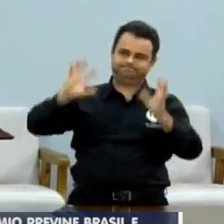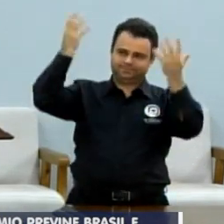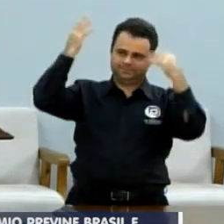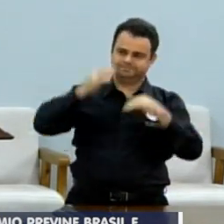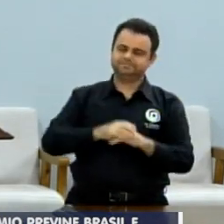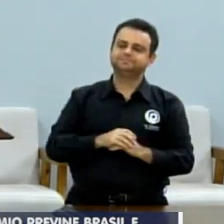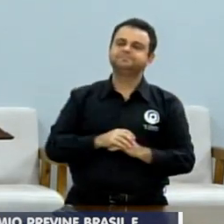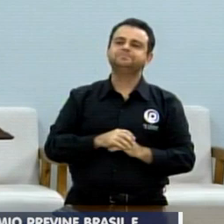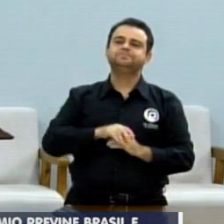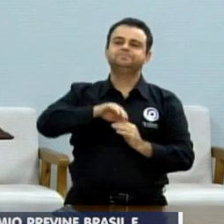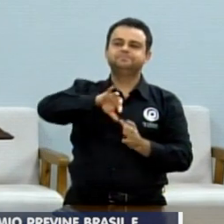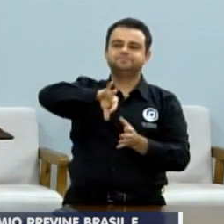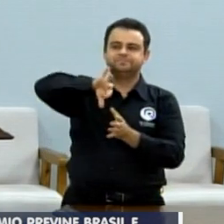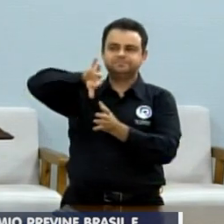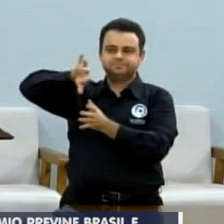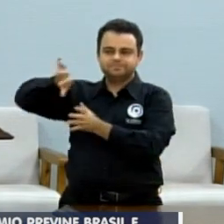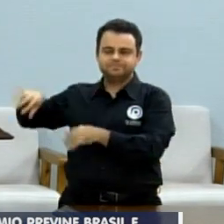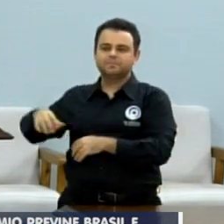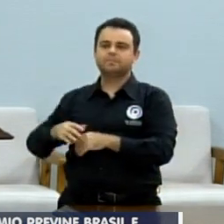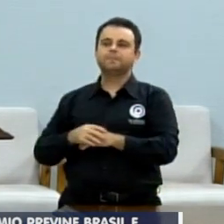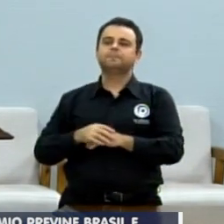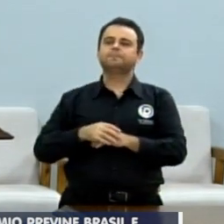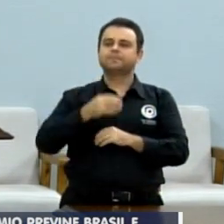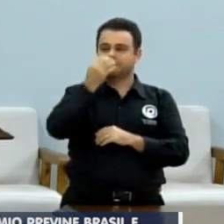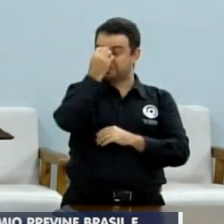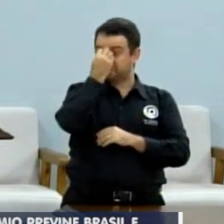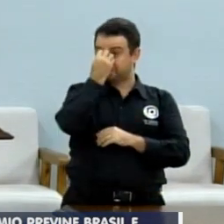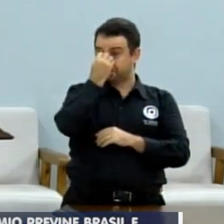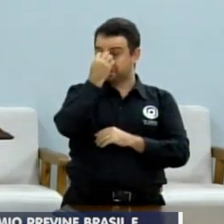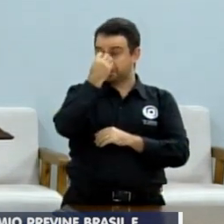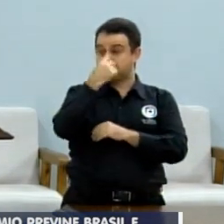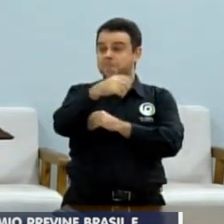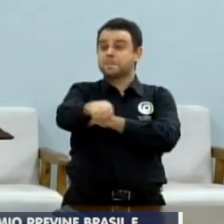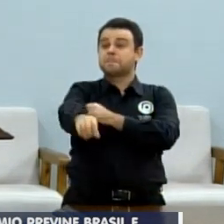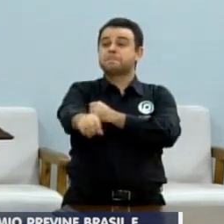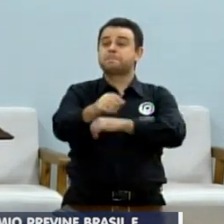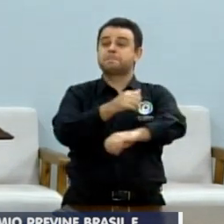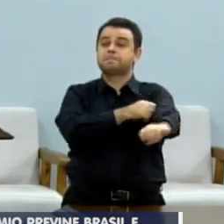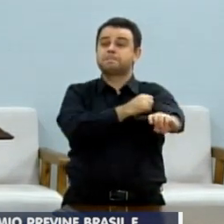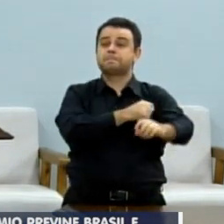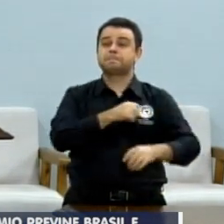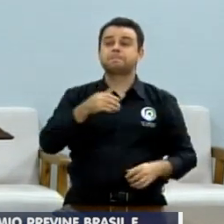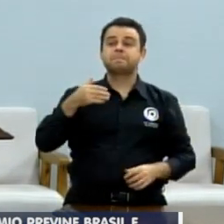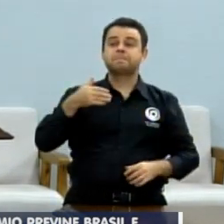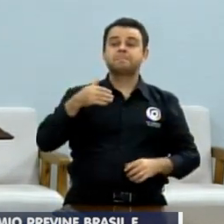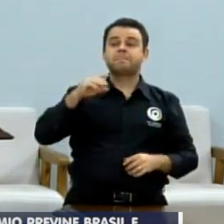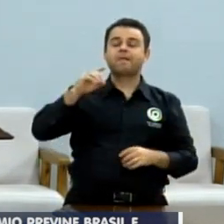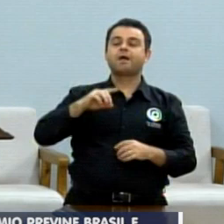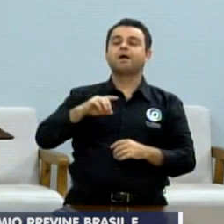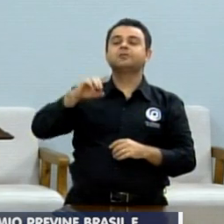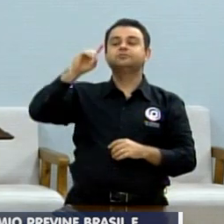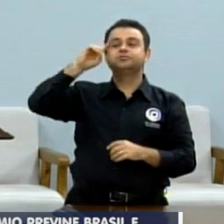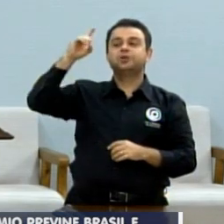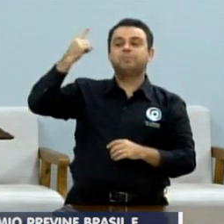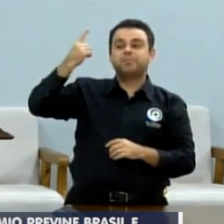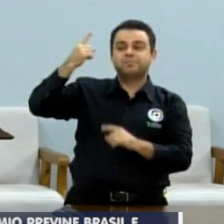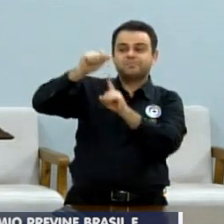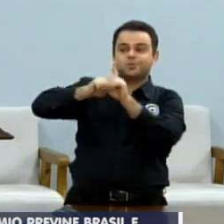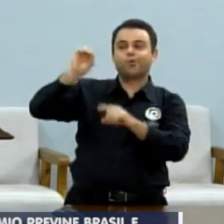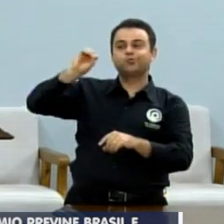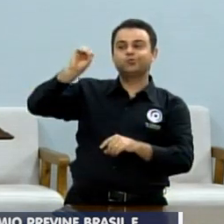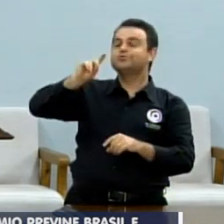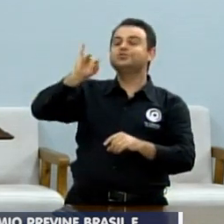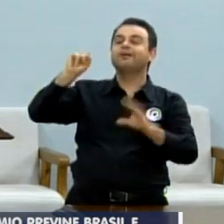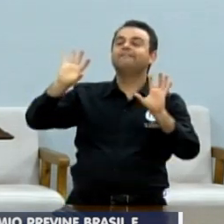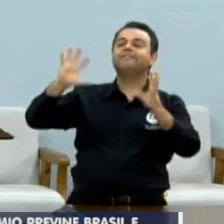Eu quero parabenizar todos os idosos. O dia 1º agora foi dia dos idosos.